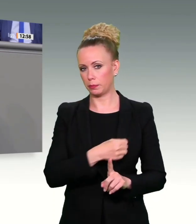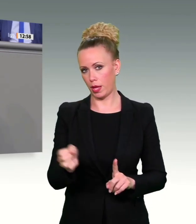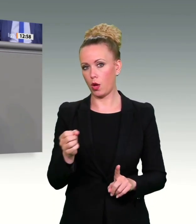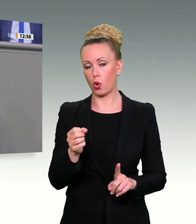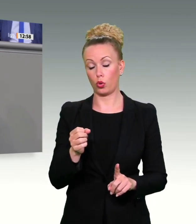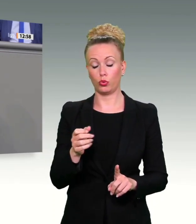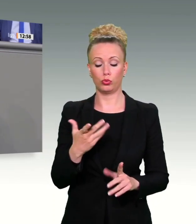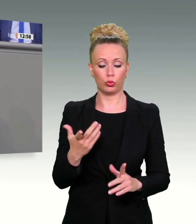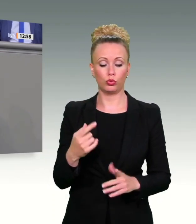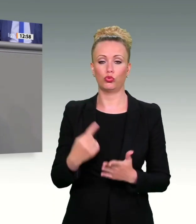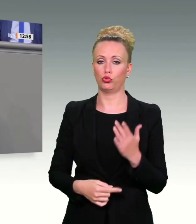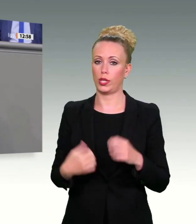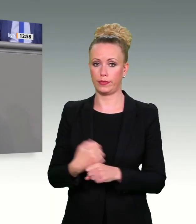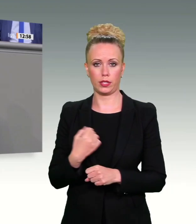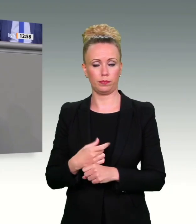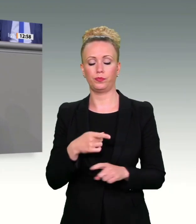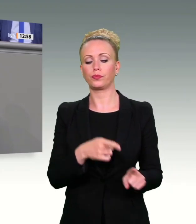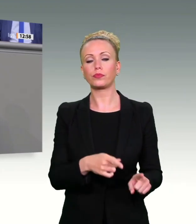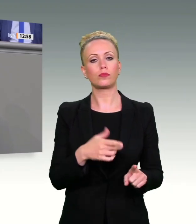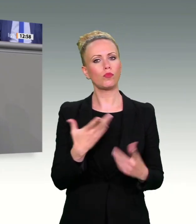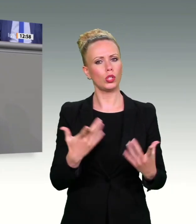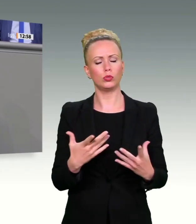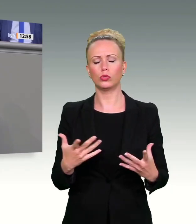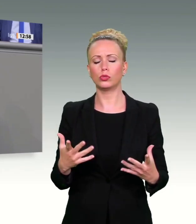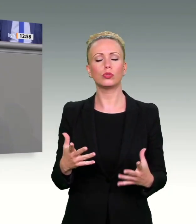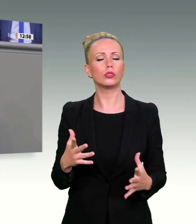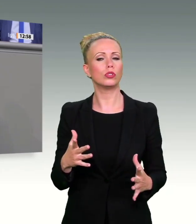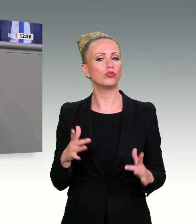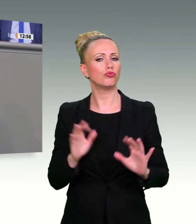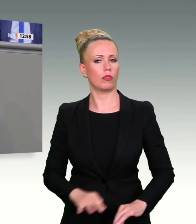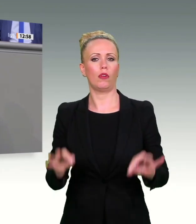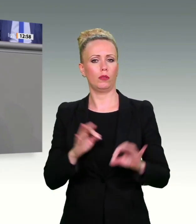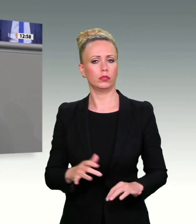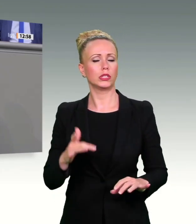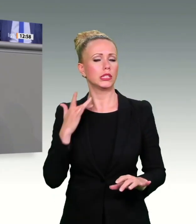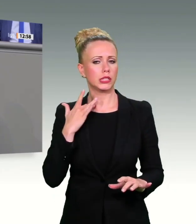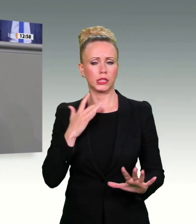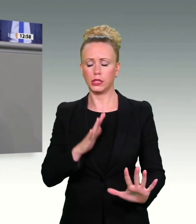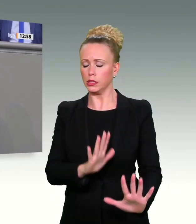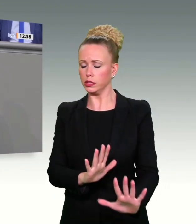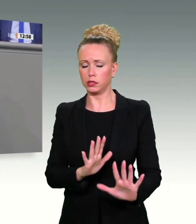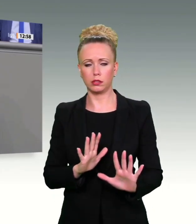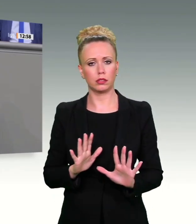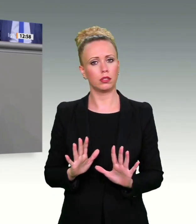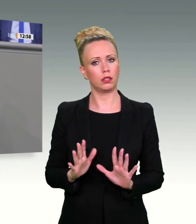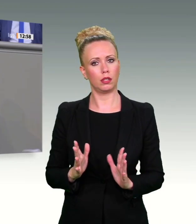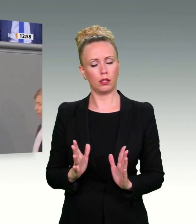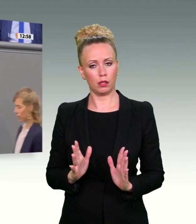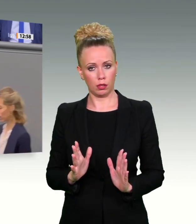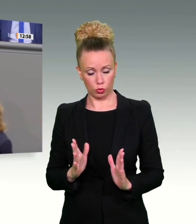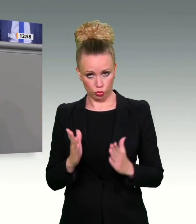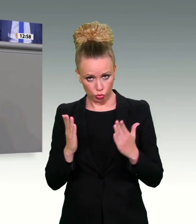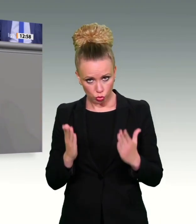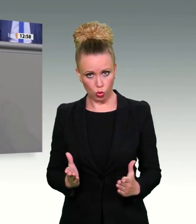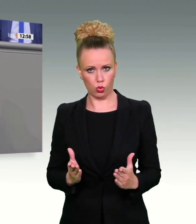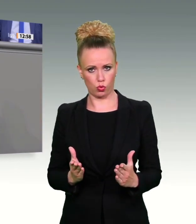Straftaten gehört zu dem abscheulichsten und zu dem widerlichsten, was man sich überhaupt vorstellen kann. Und wenn hier versucht wird, denjenigen,